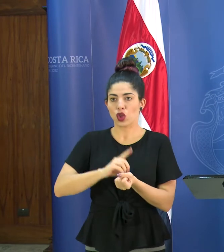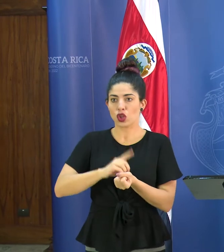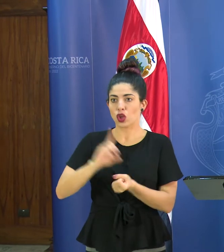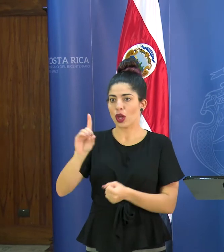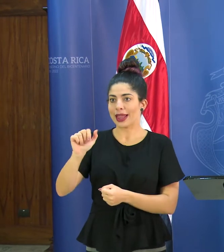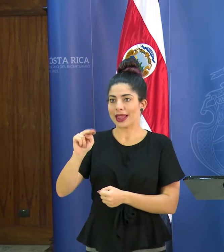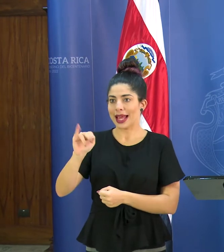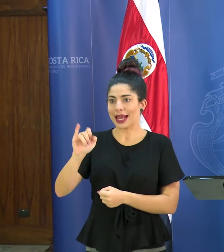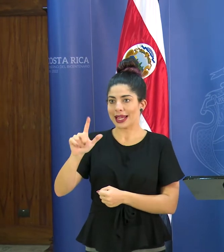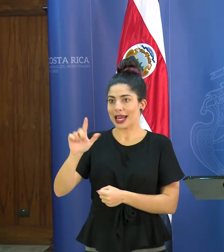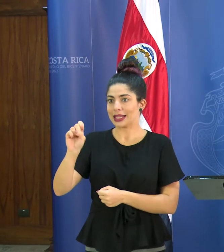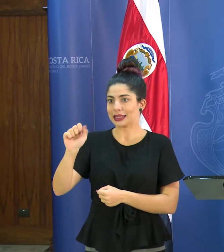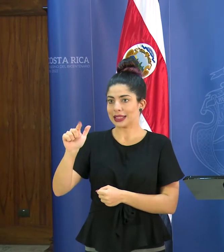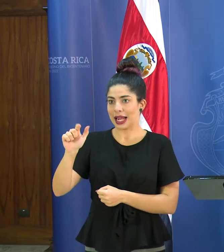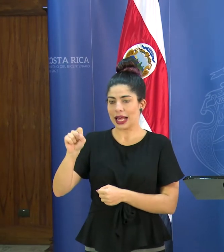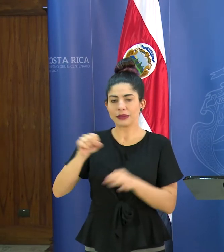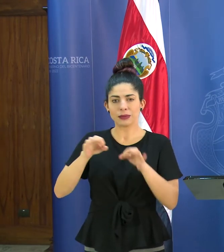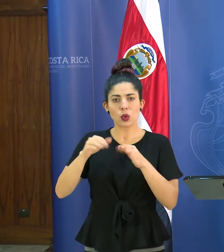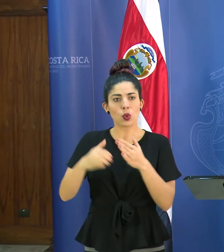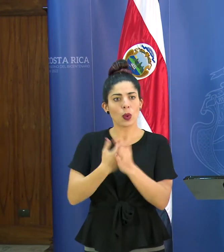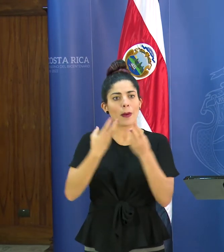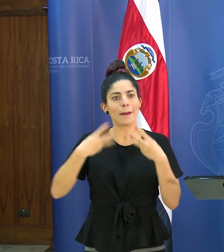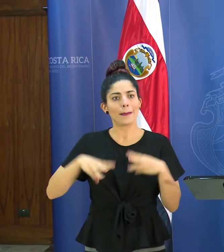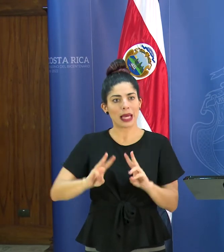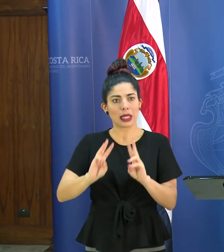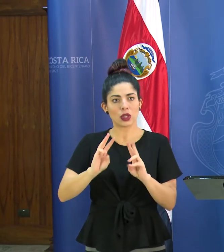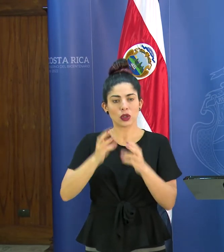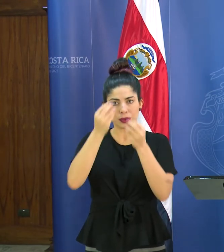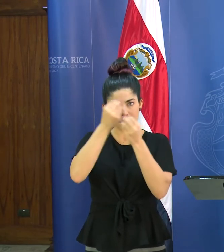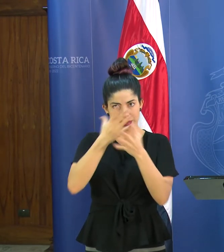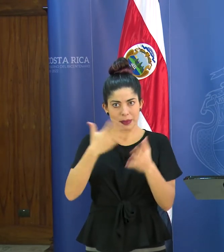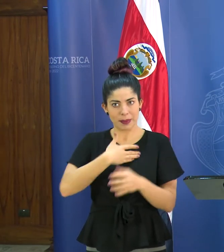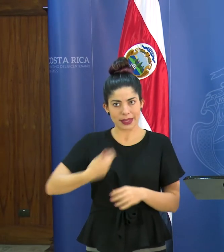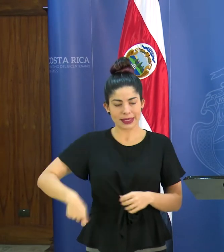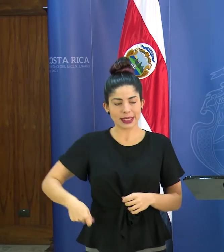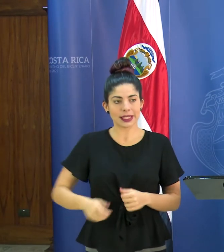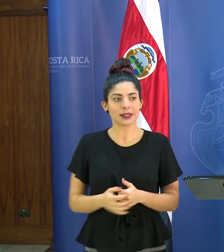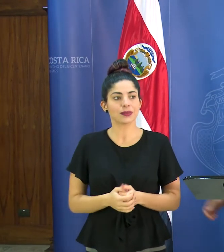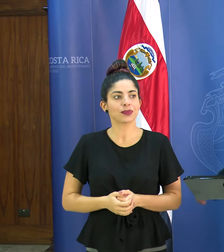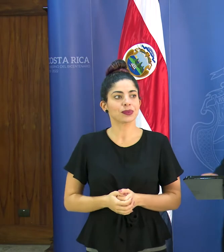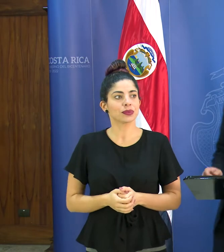Daniel Salas, sobre estas nuevas medidas que anunciaba el señor presidente de la República.